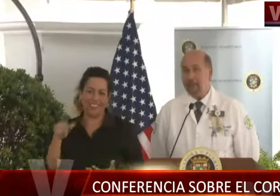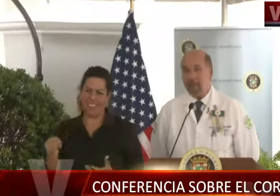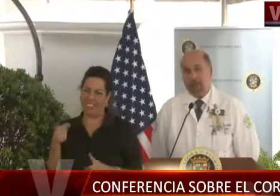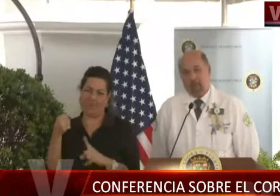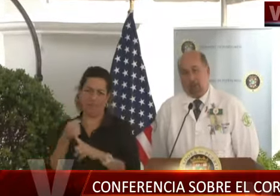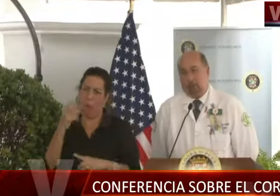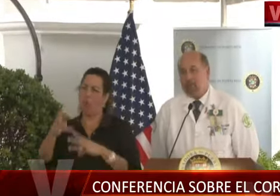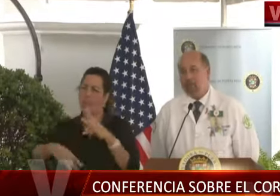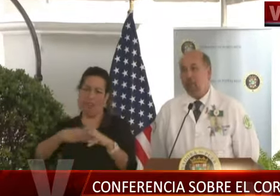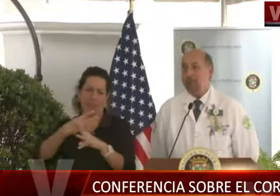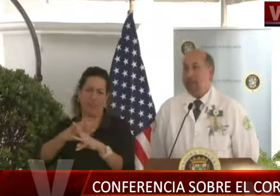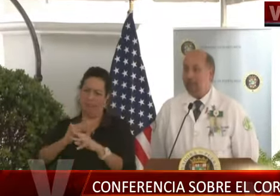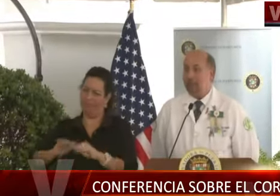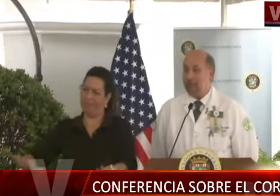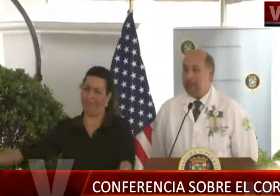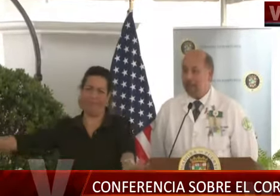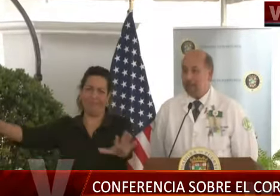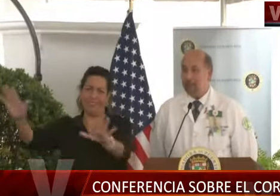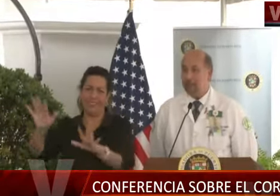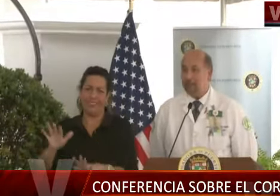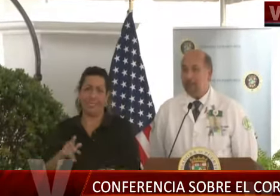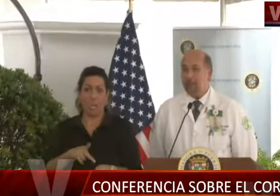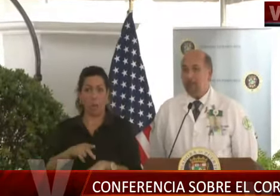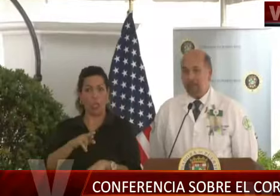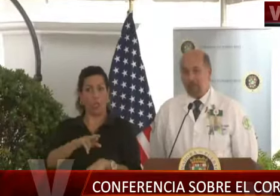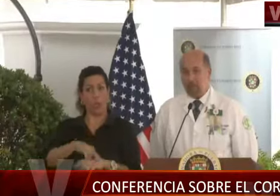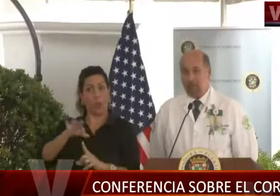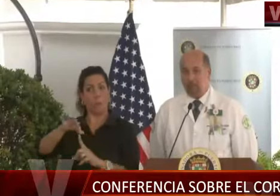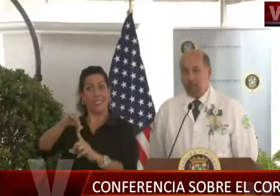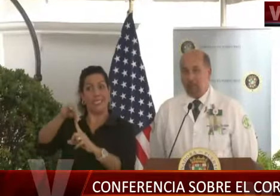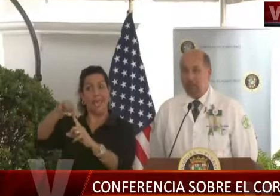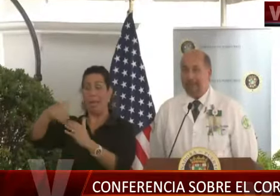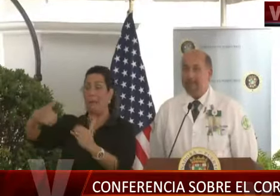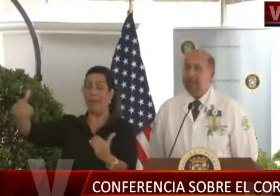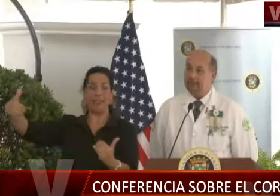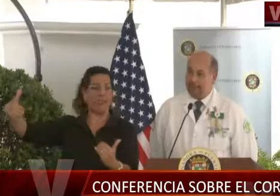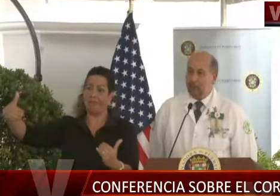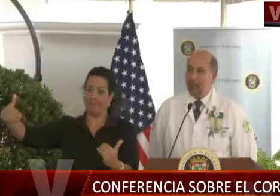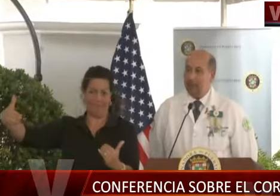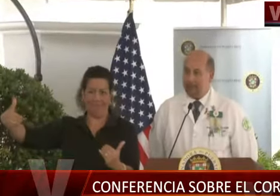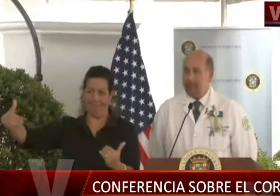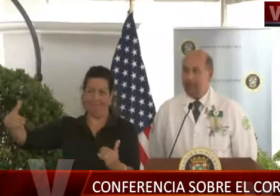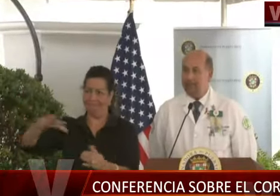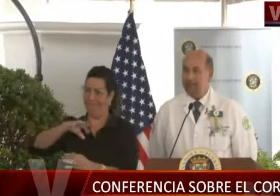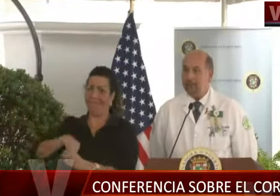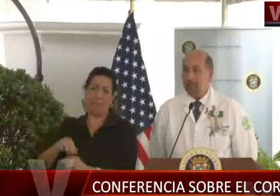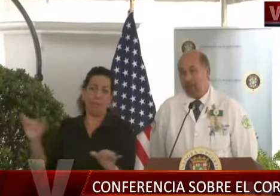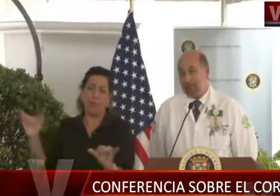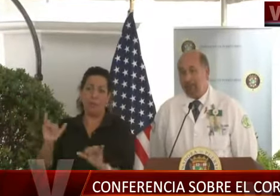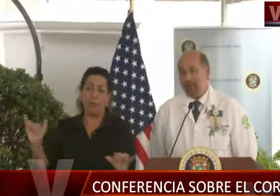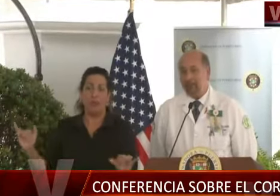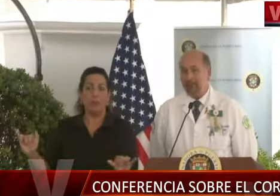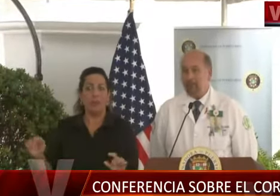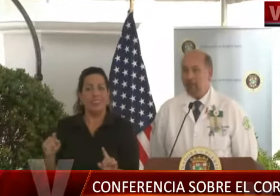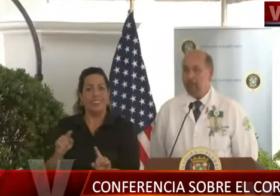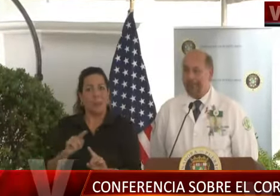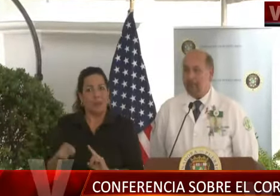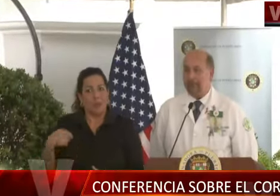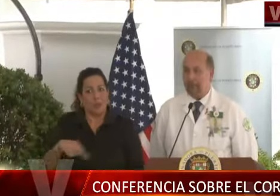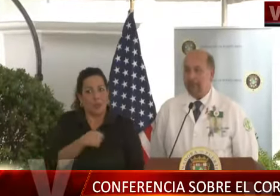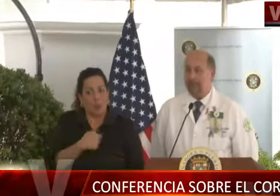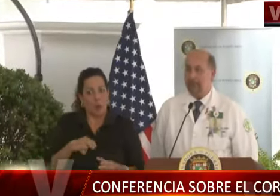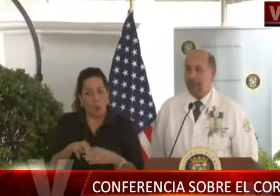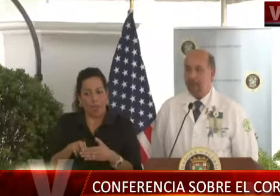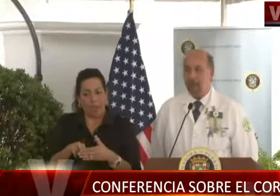tenido, y Puerto Rico no tiene por qué ser la excepción, pero si nos montamos antes de que la ola llegue, y yo quiero pensar que estamos